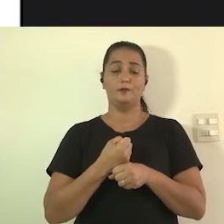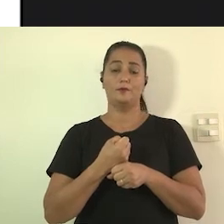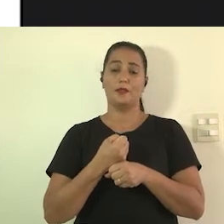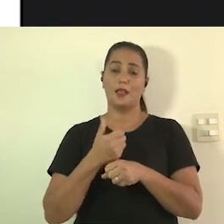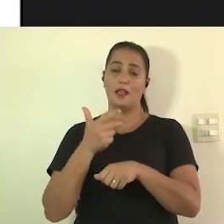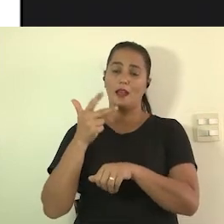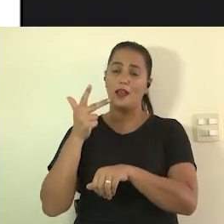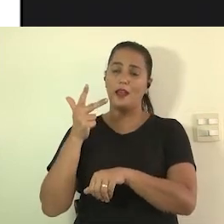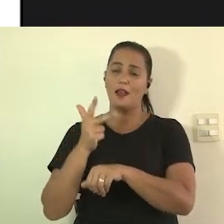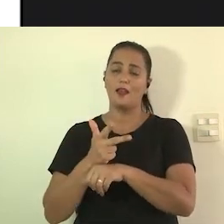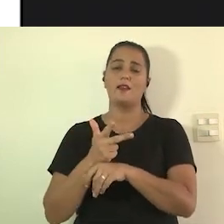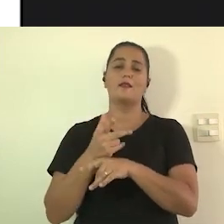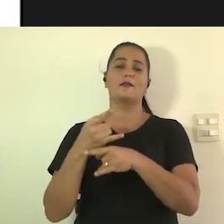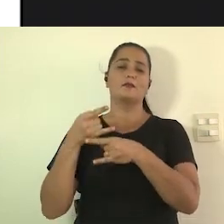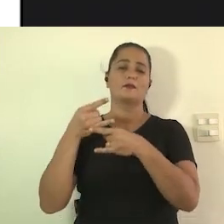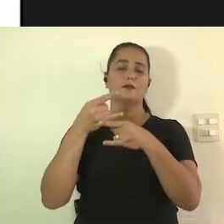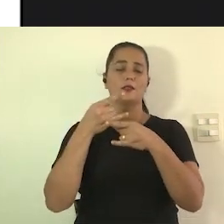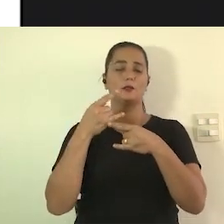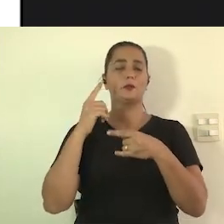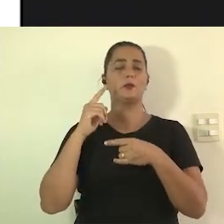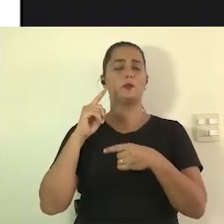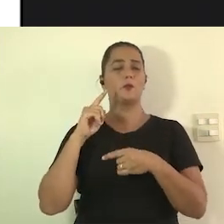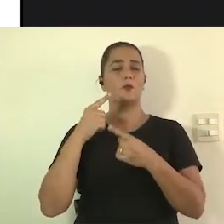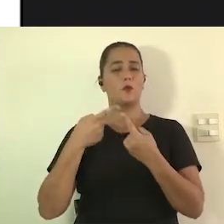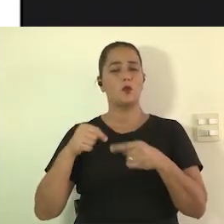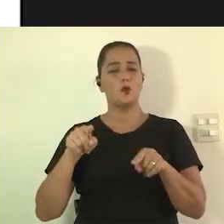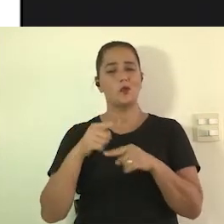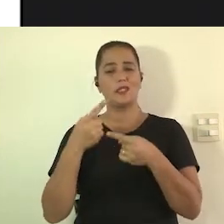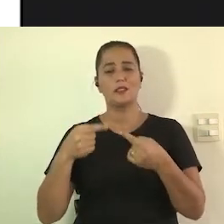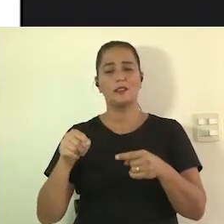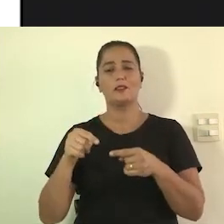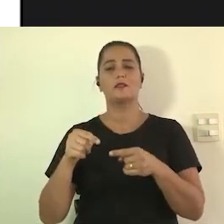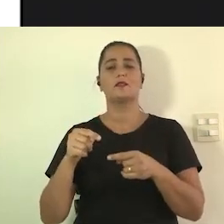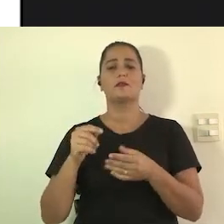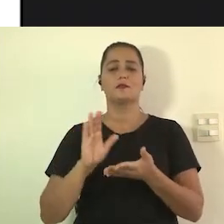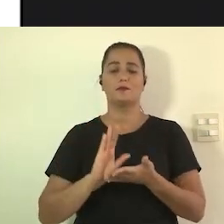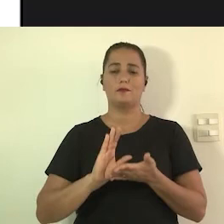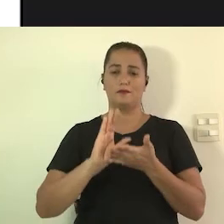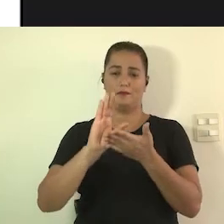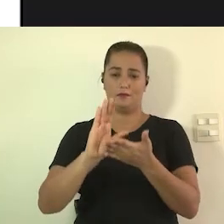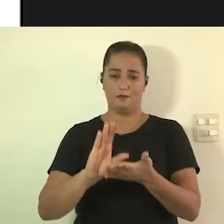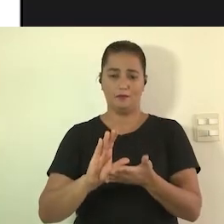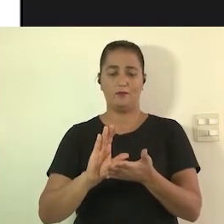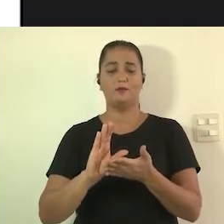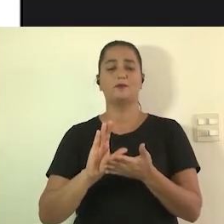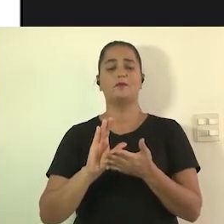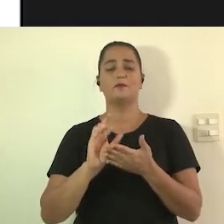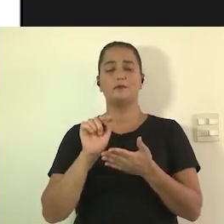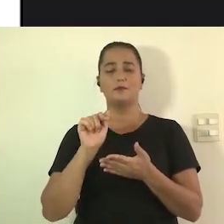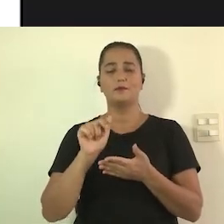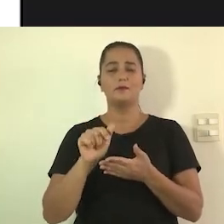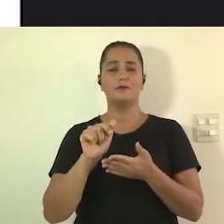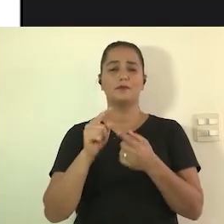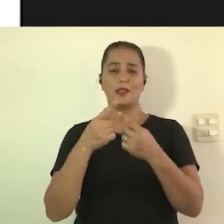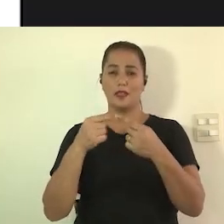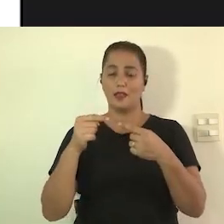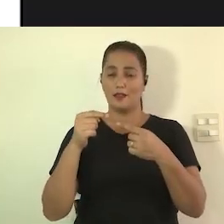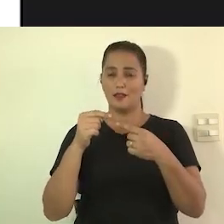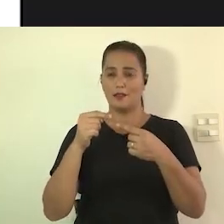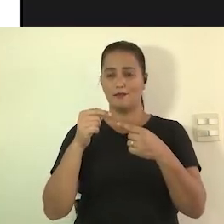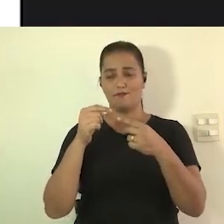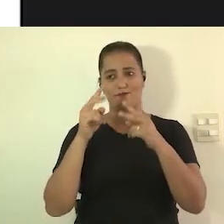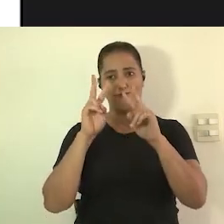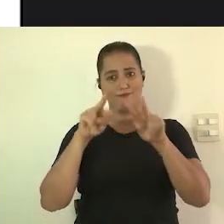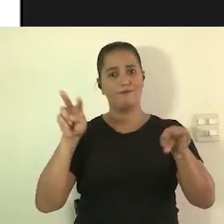tiveram lives musicais vamos dizer assim né com o recurso da audiodescrição nessa quantidade que nós